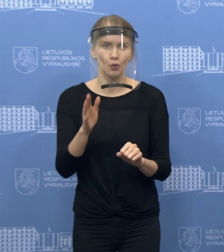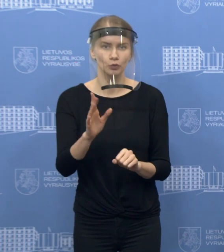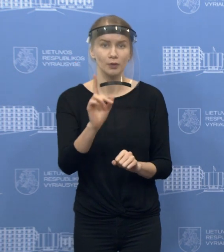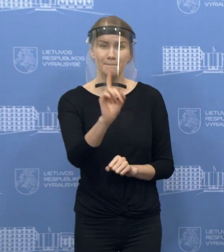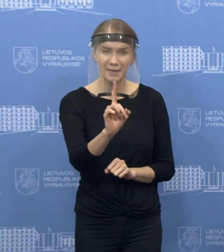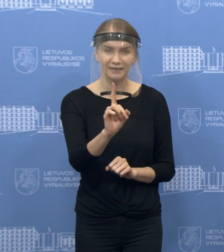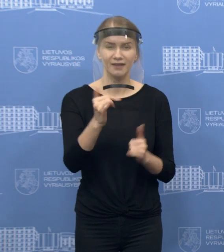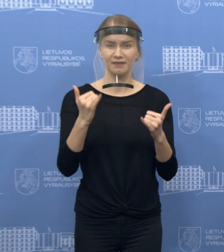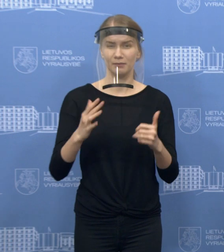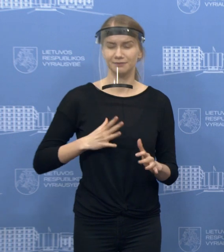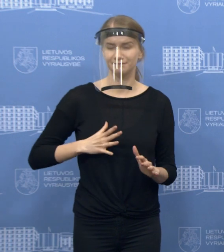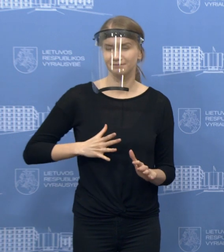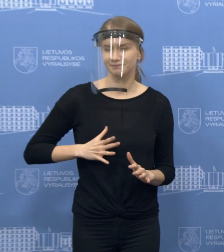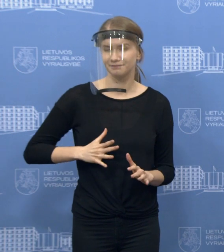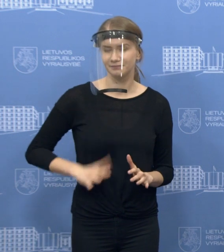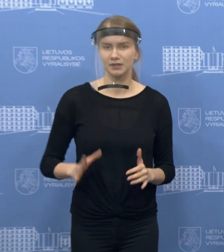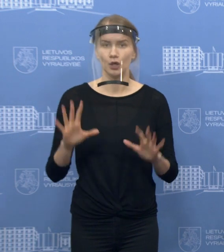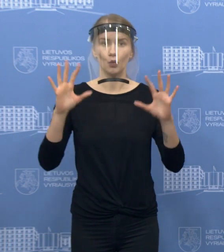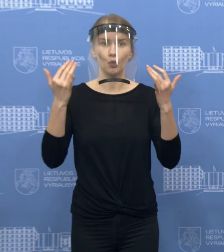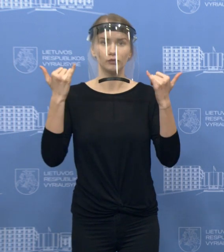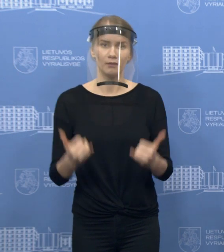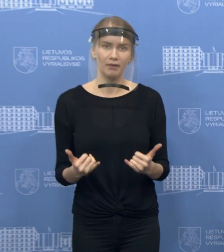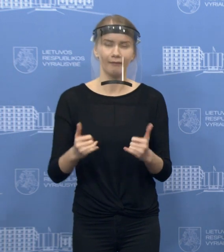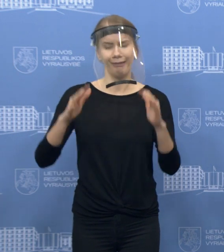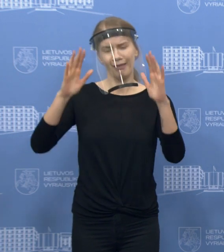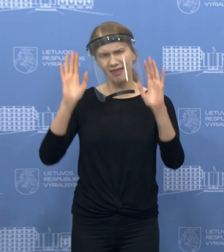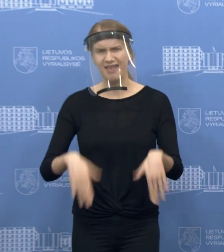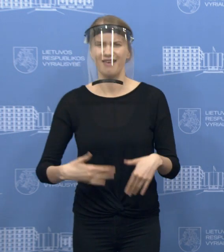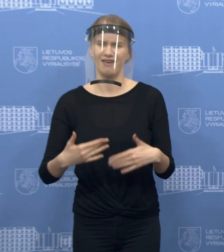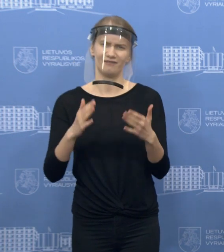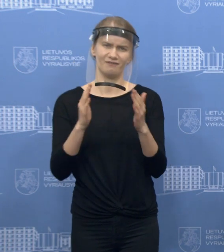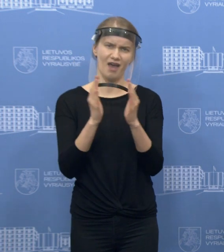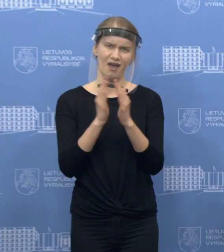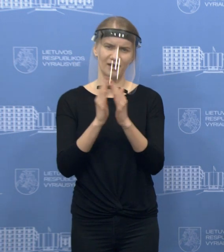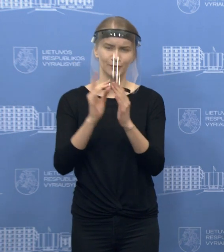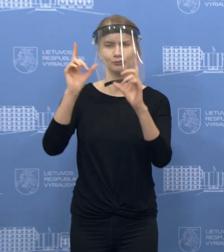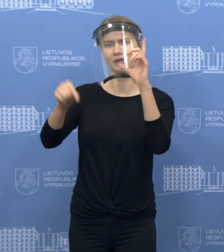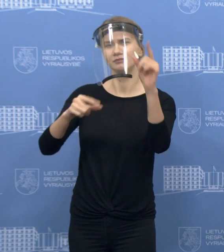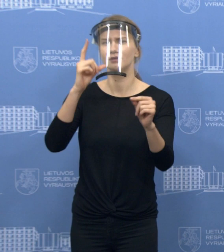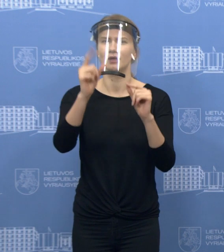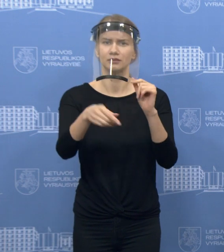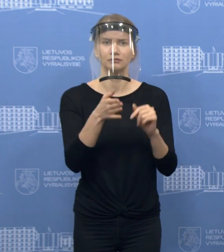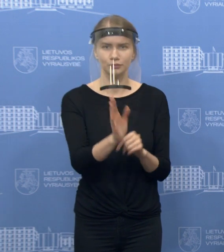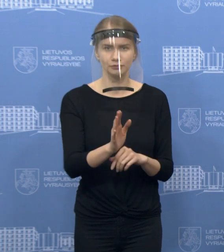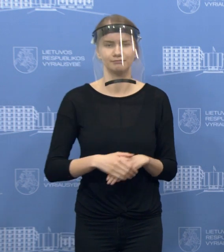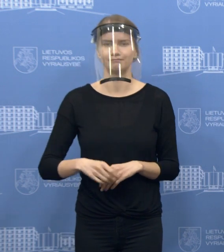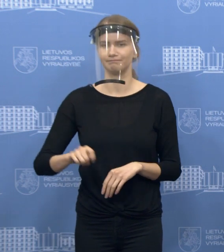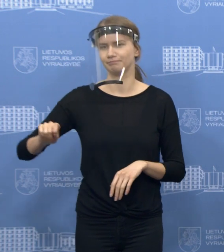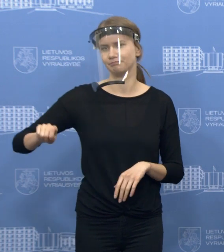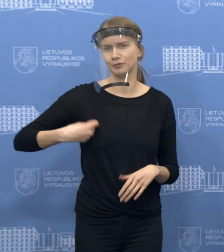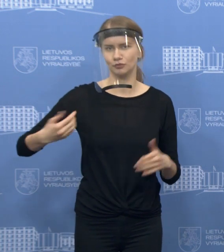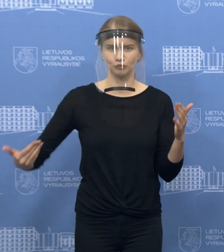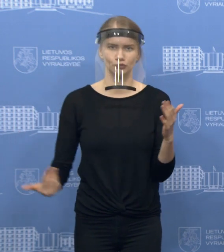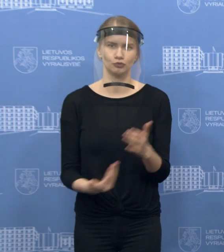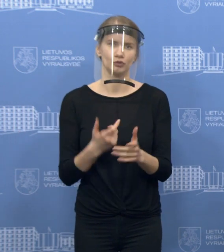gyvenimą. Jeigu mes šito egzamino neišlaikysime, nebūsim susitelikę ir susikaupę, tai gali būti taip, kad turėsime testi ne tik